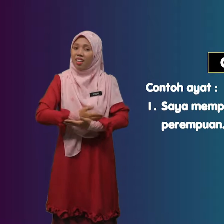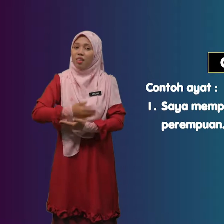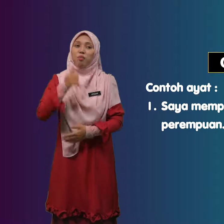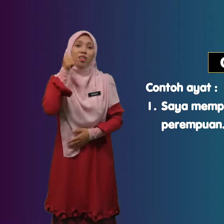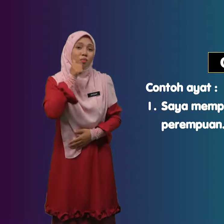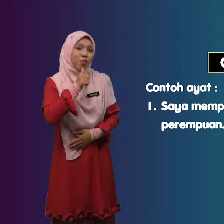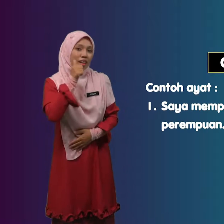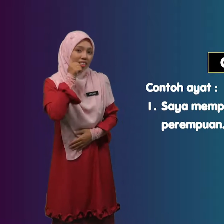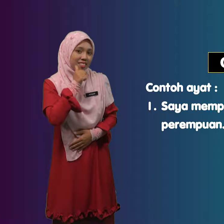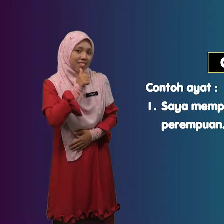Perempuan